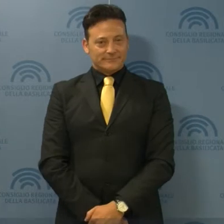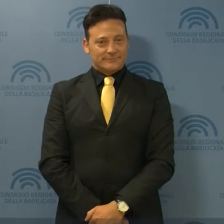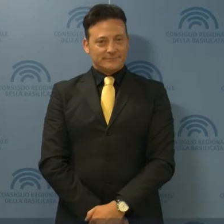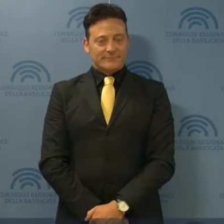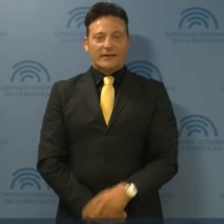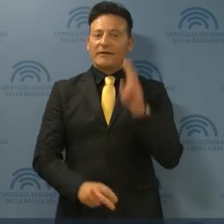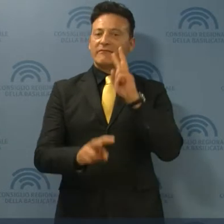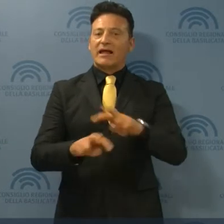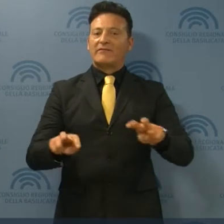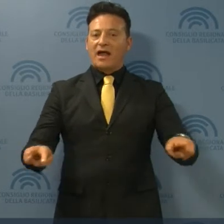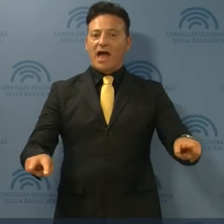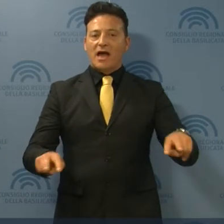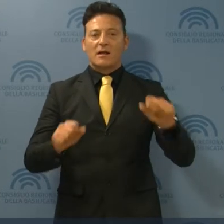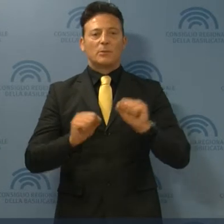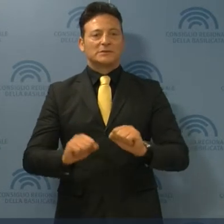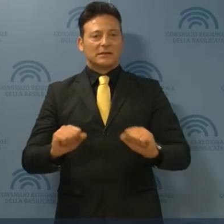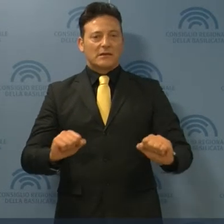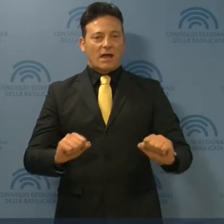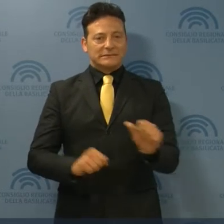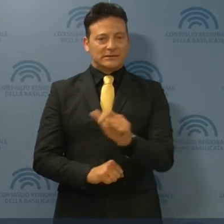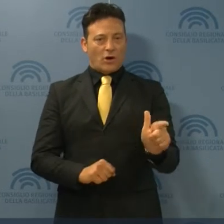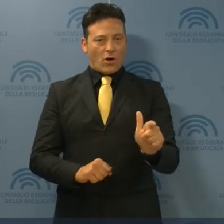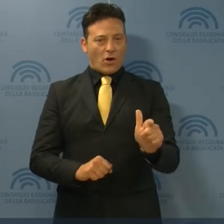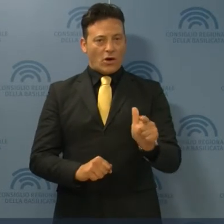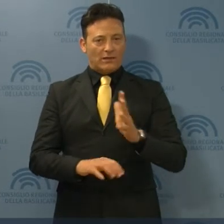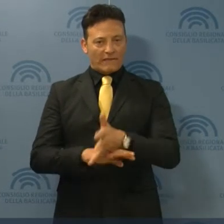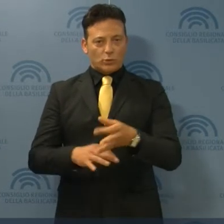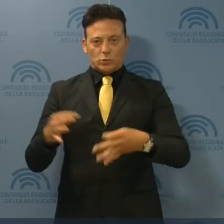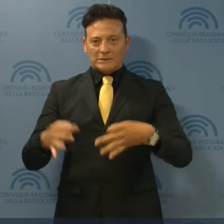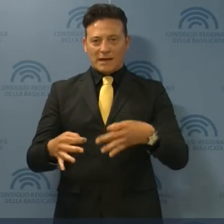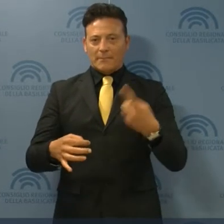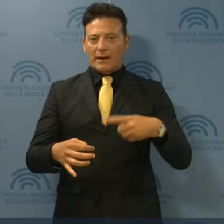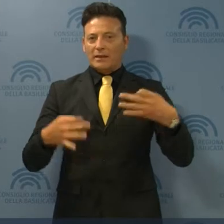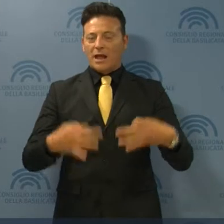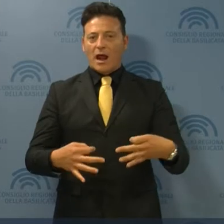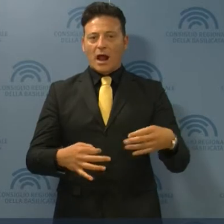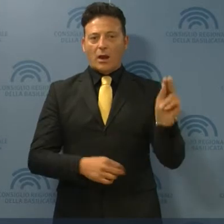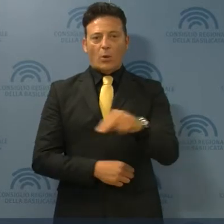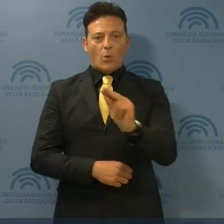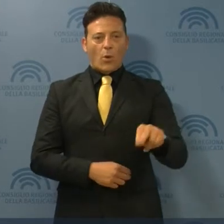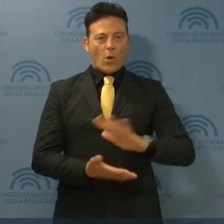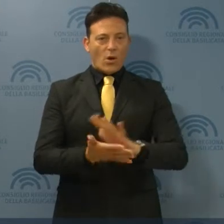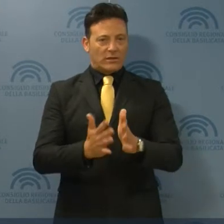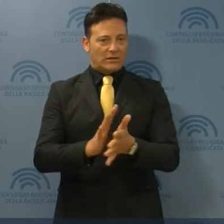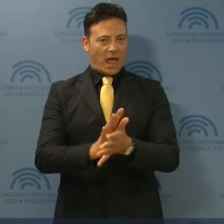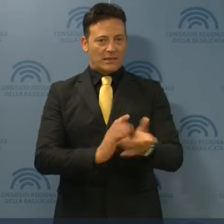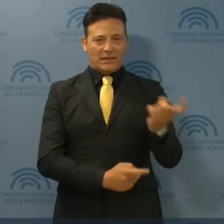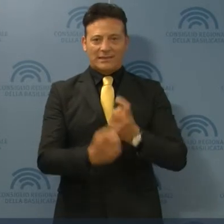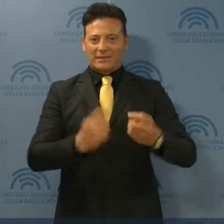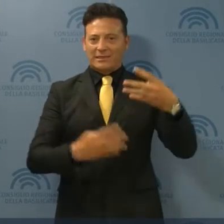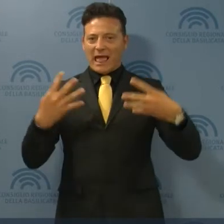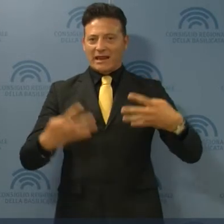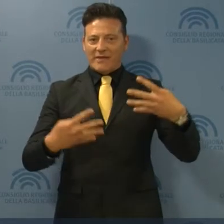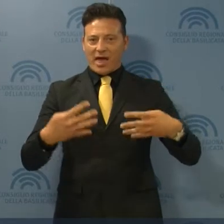Verificare la possibilità di un'azione giudiziaria per dichiarare nulli i contratti derivati